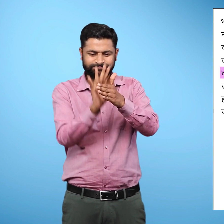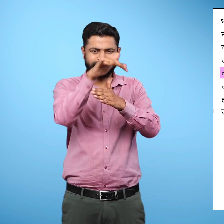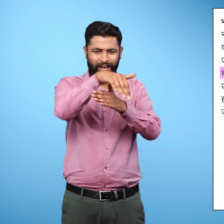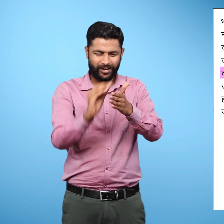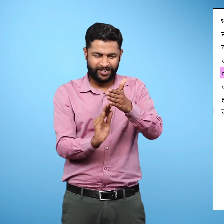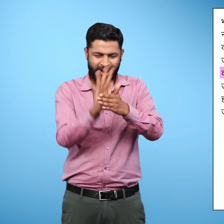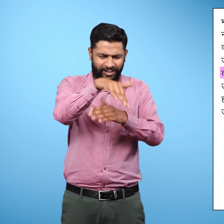की प्रचुर्ता होती